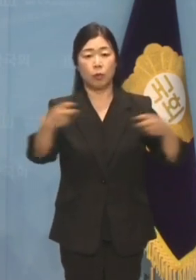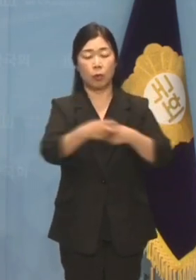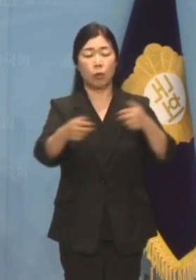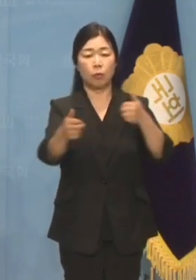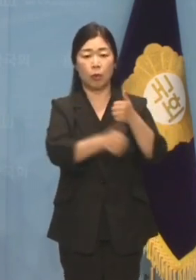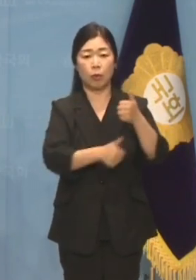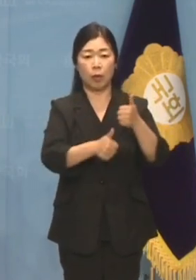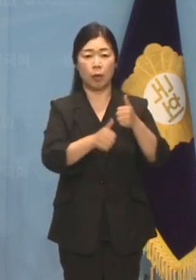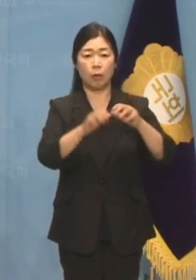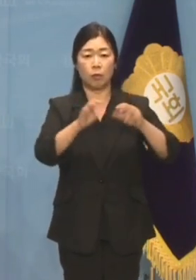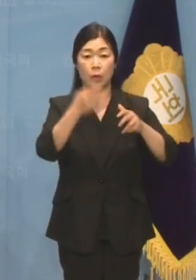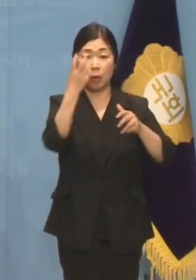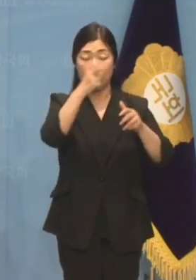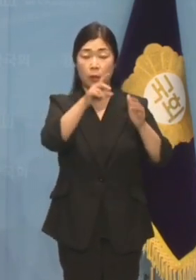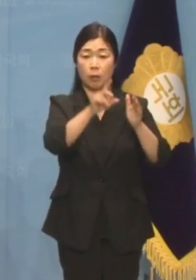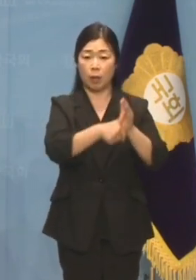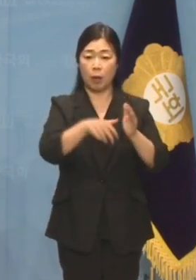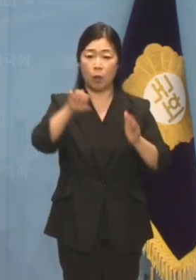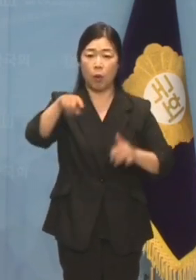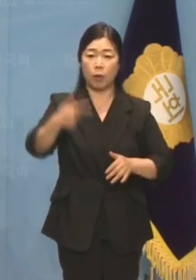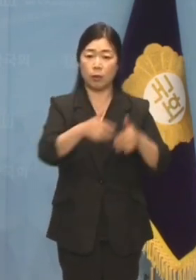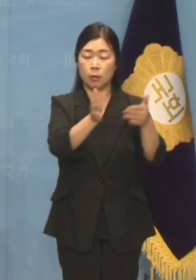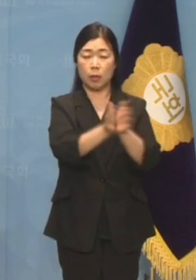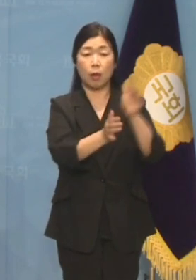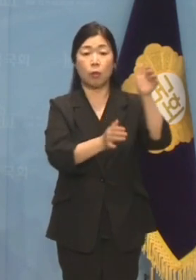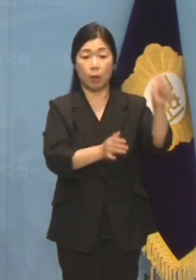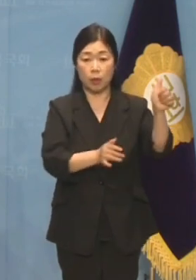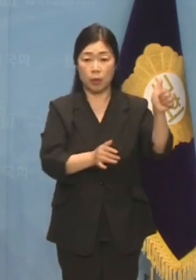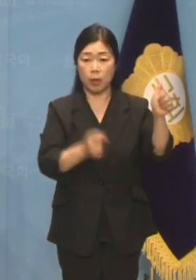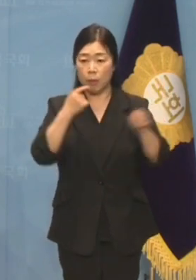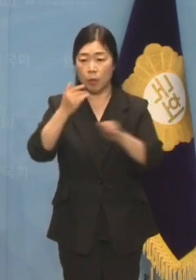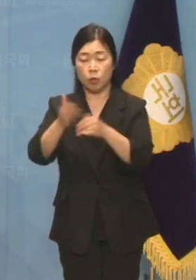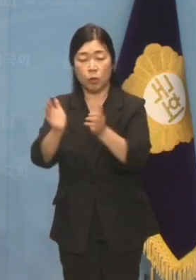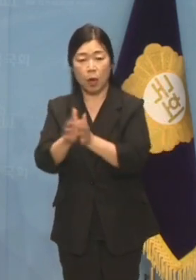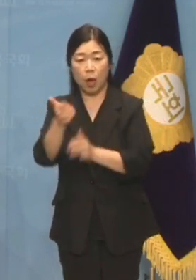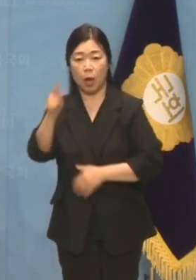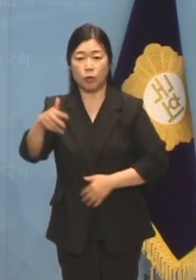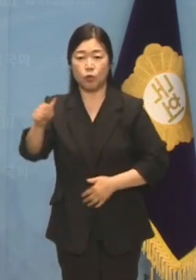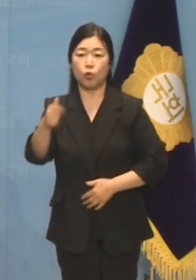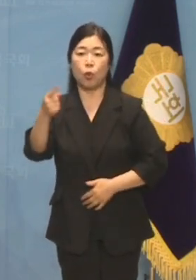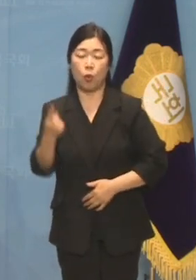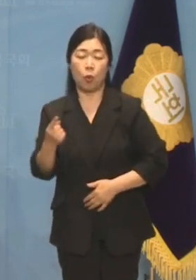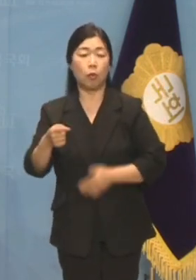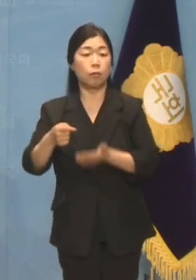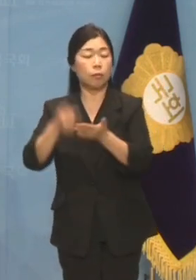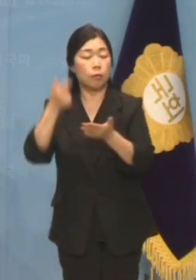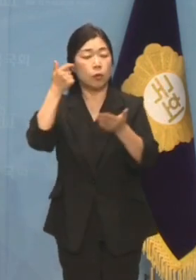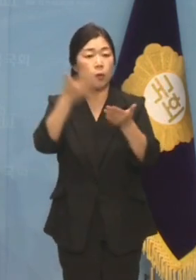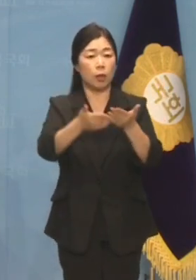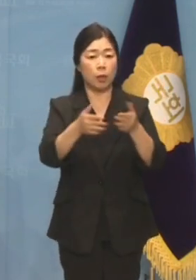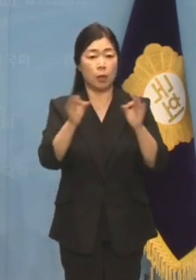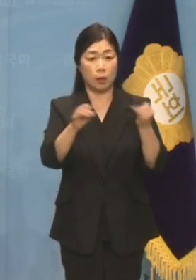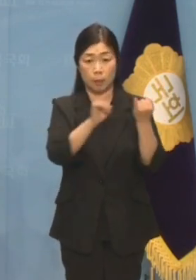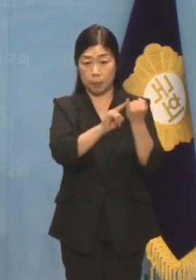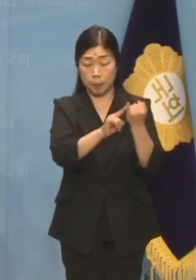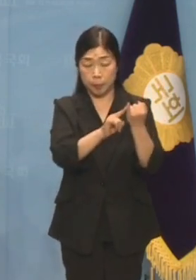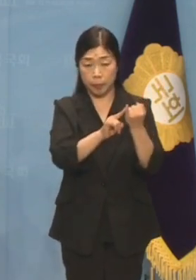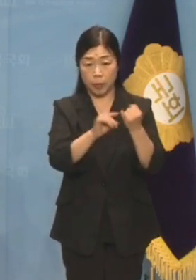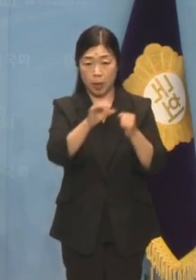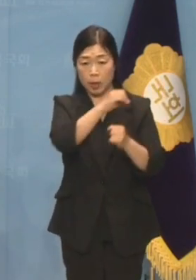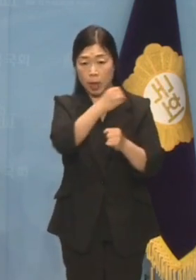국정감사회에서 원희룡 장관은 민주당 한준호 의원으로부터 김여사 일가가 보유한